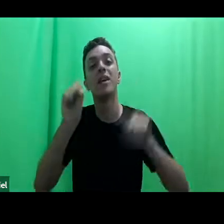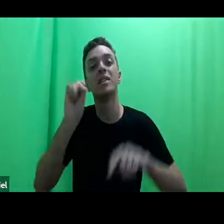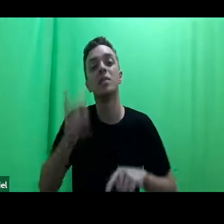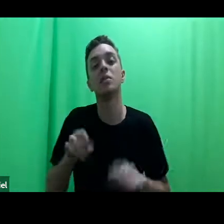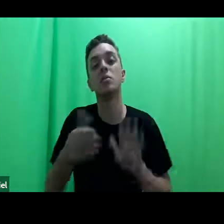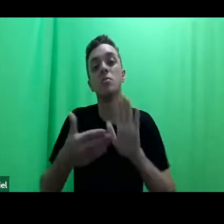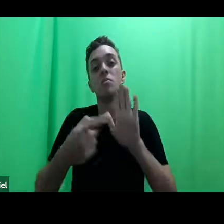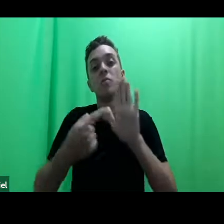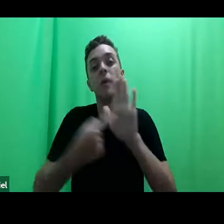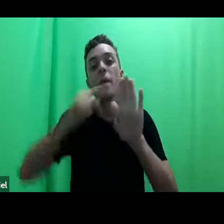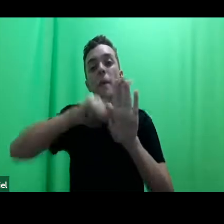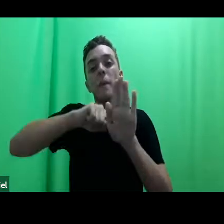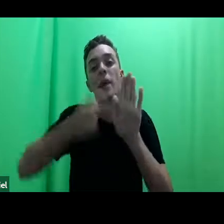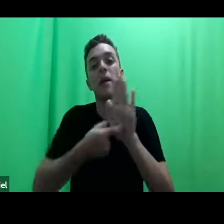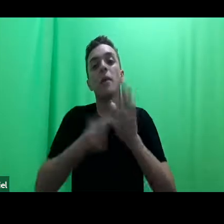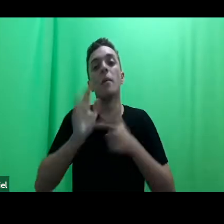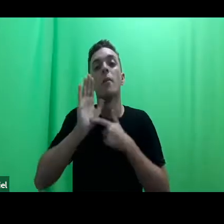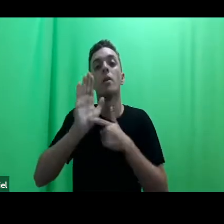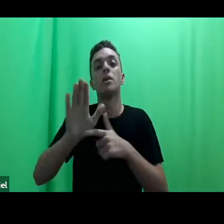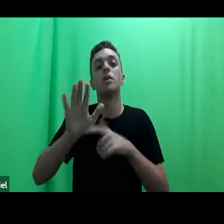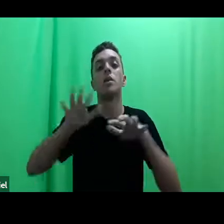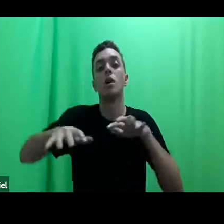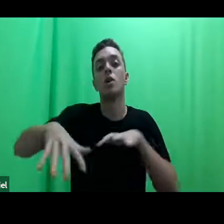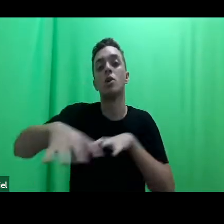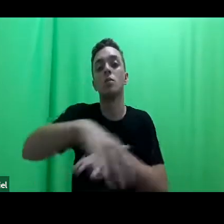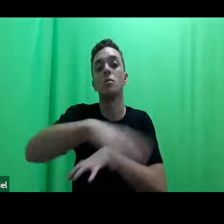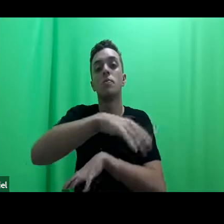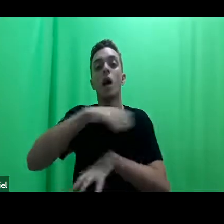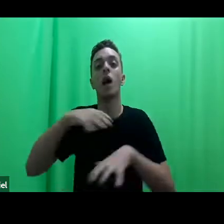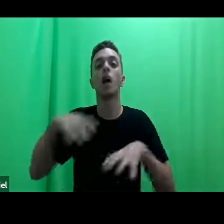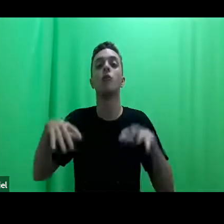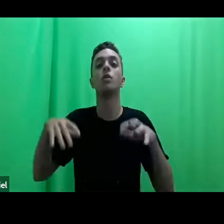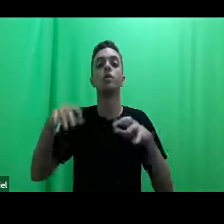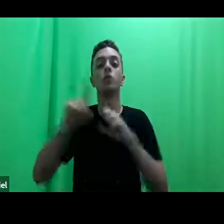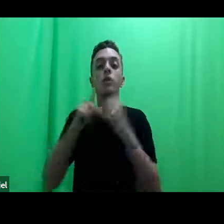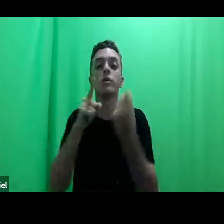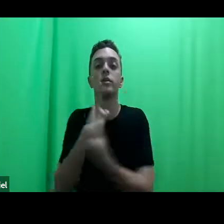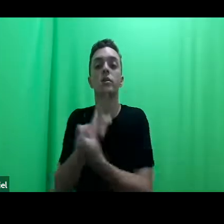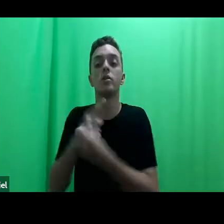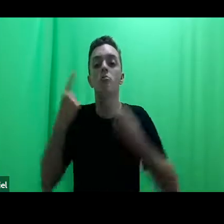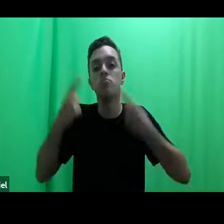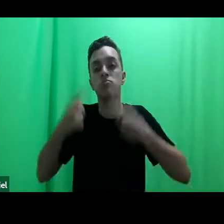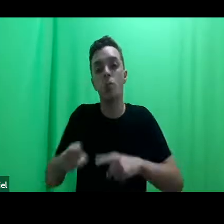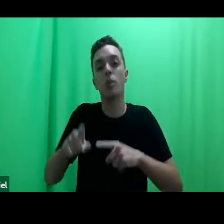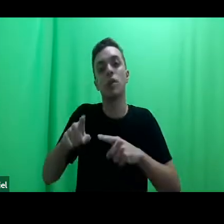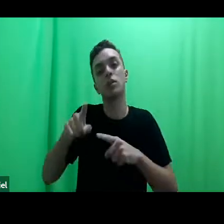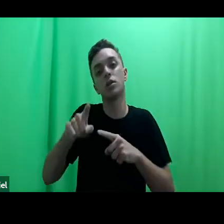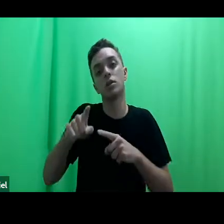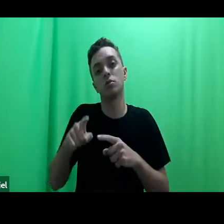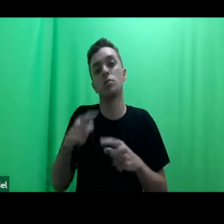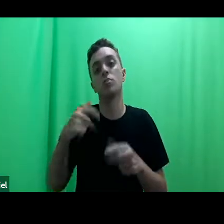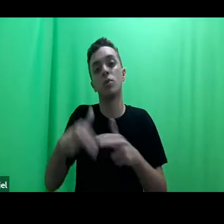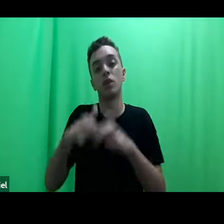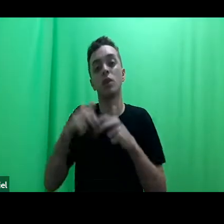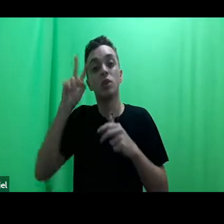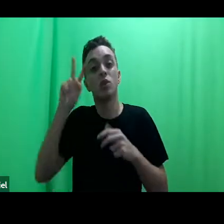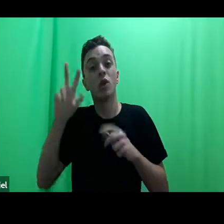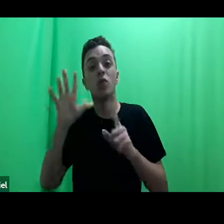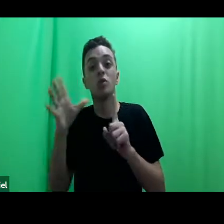caracterizar os espaços sociais de opressão marcados por sistemas históricos de dominação